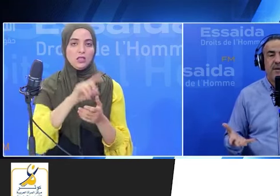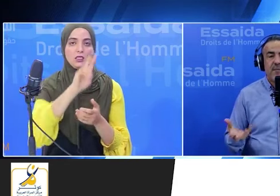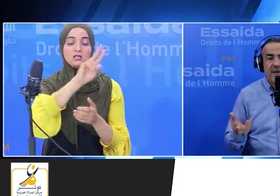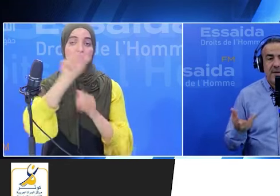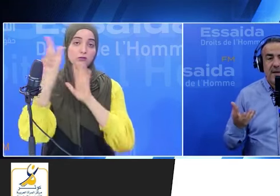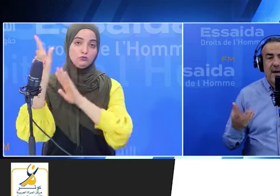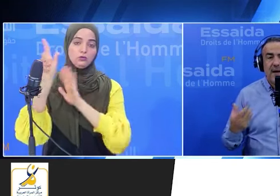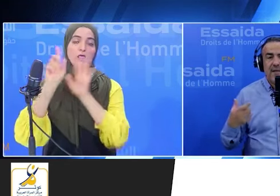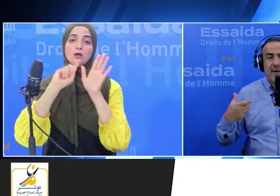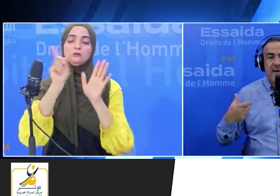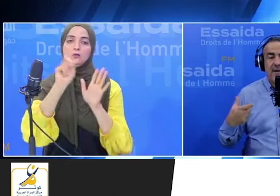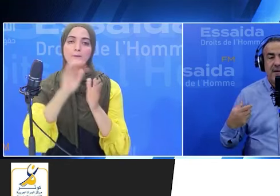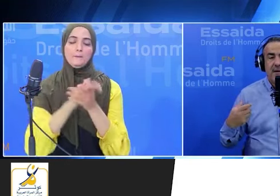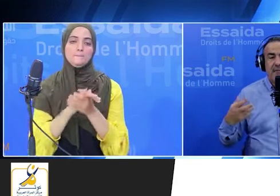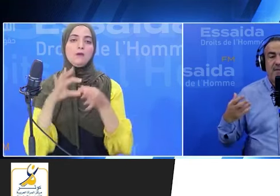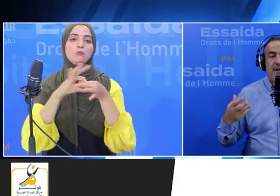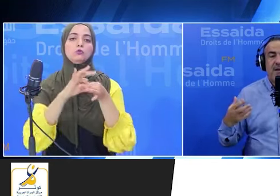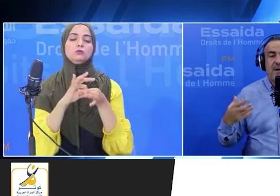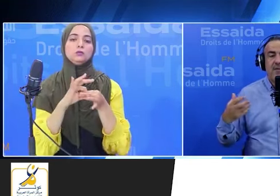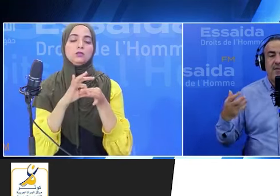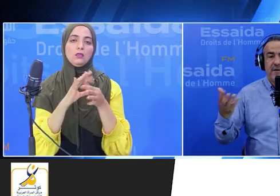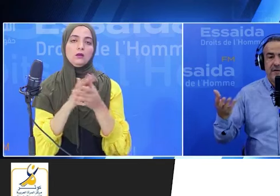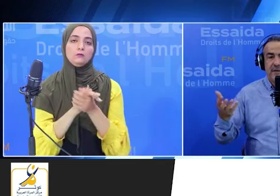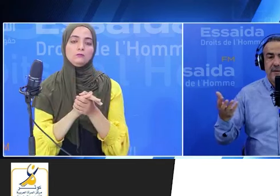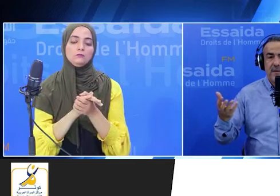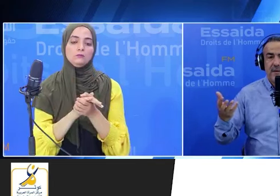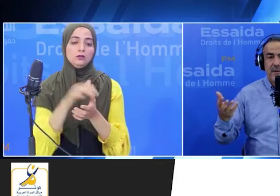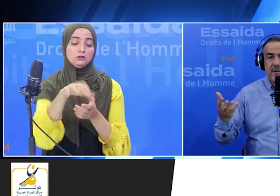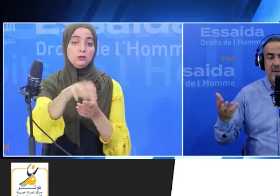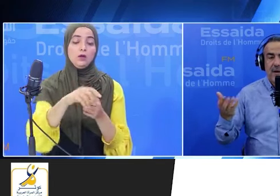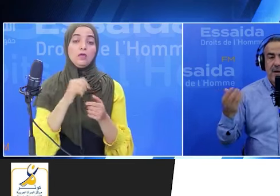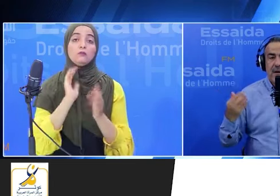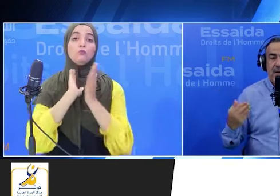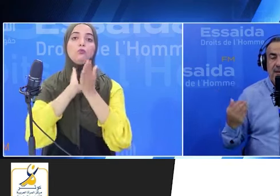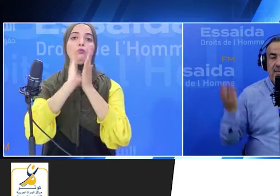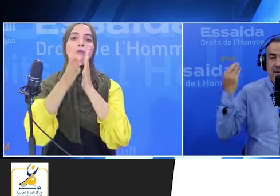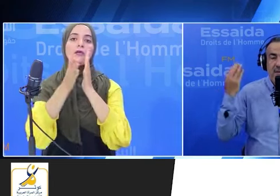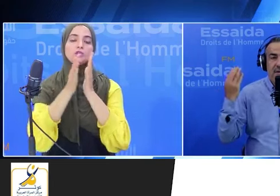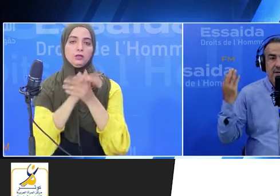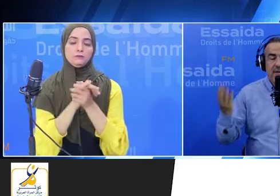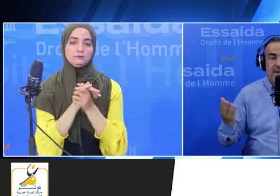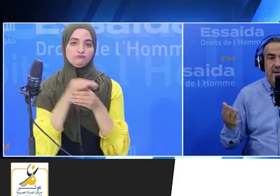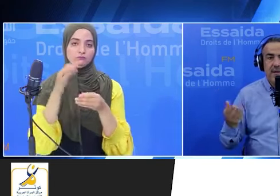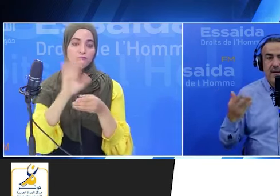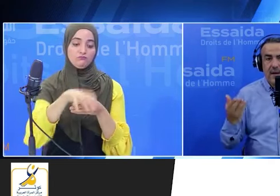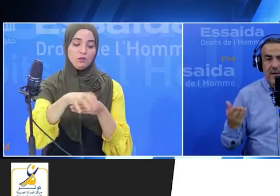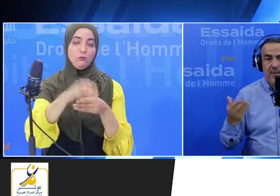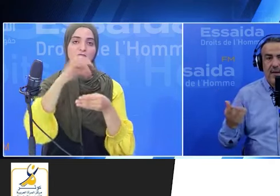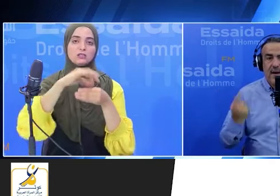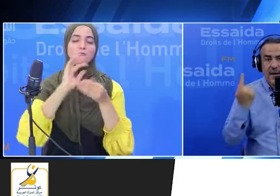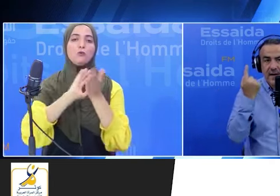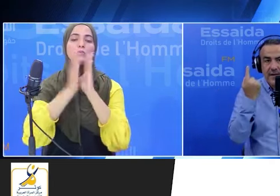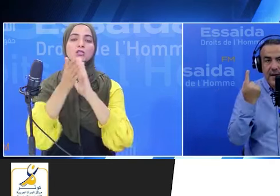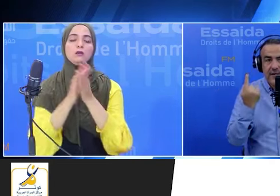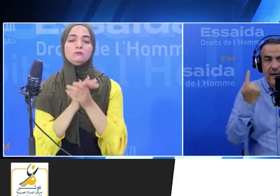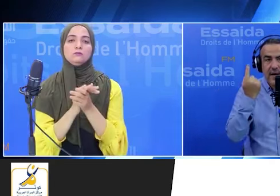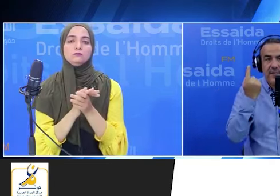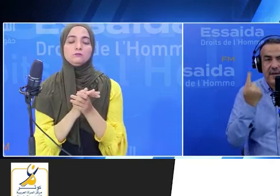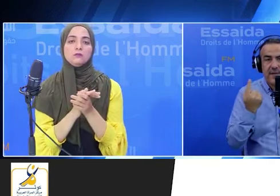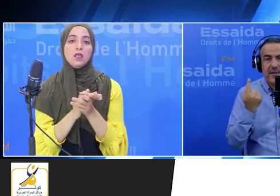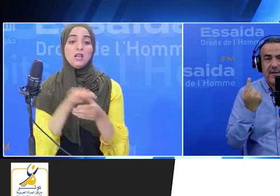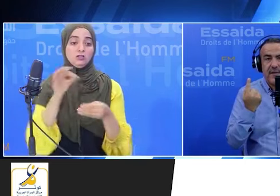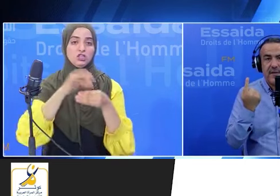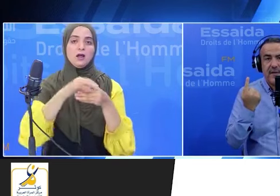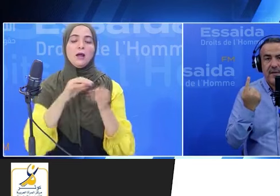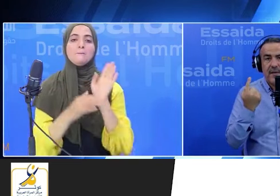مربوطين أكثر بالدوائر المباشرة اللي كما قلنا ما فاتت الانتخاب ولا على الأشخاص على